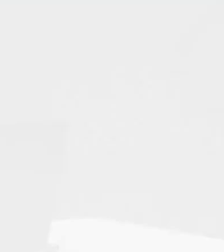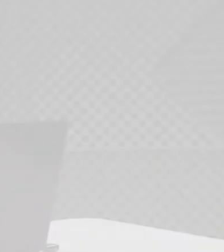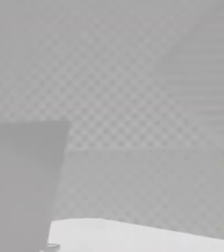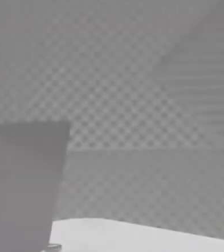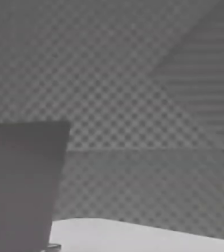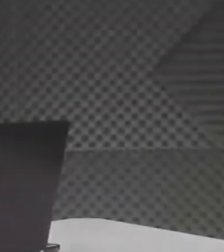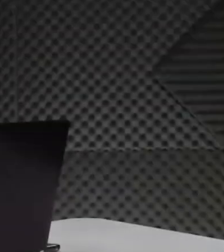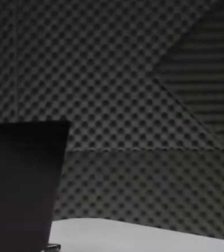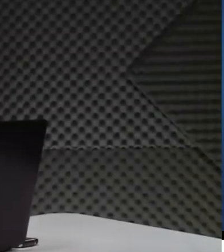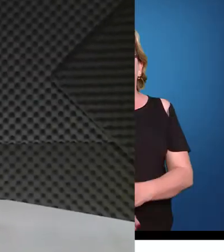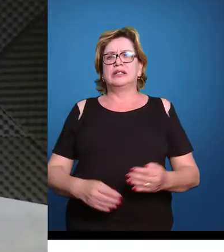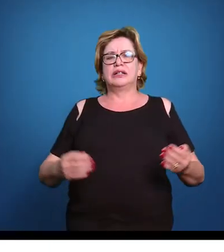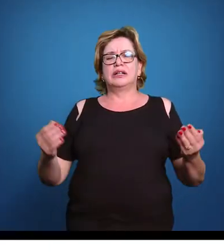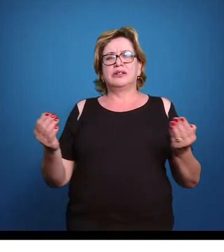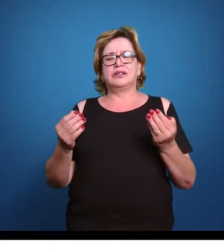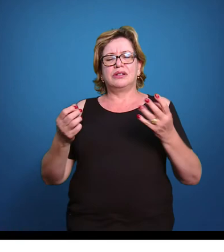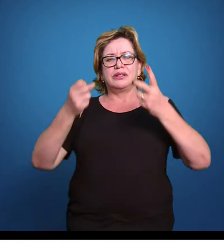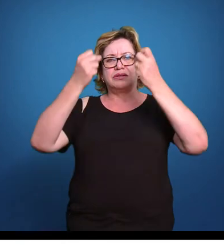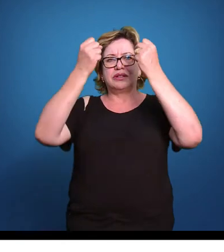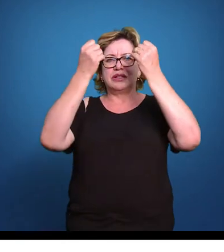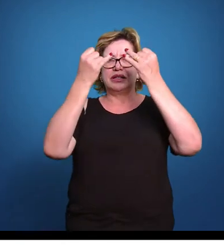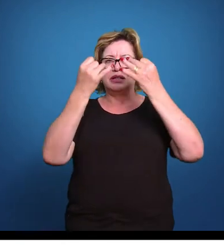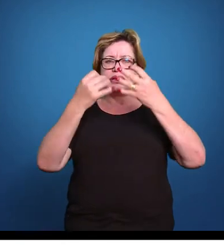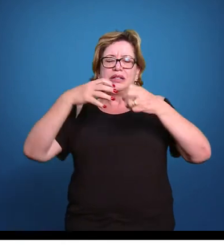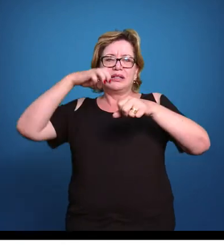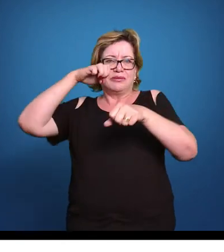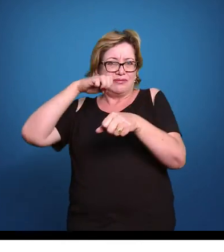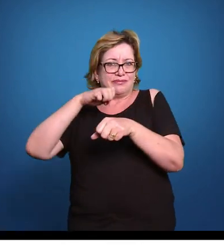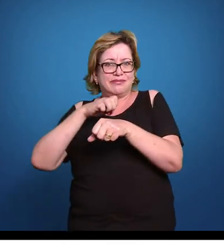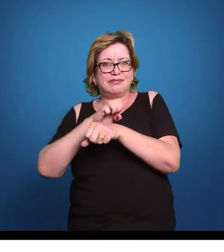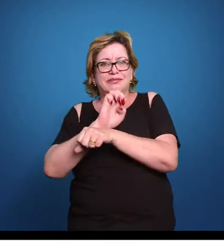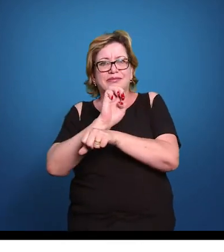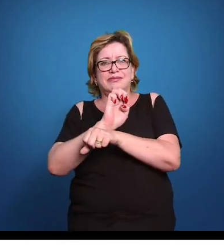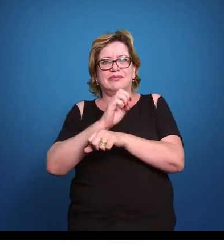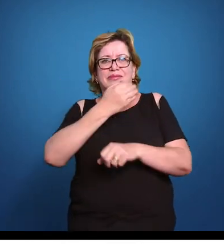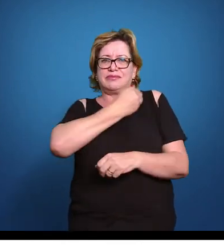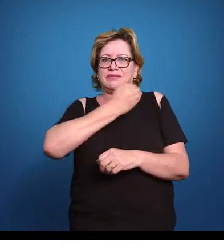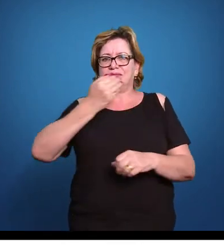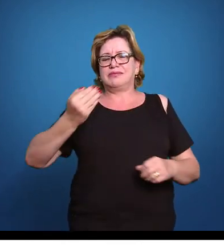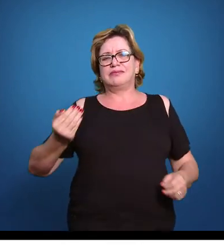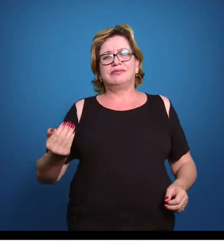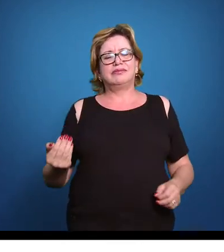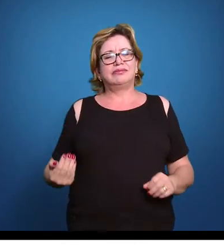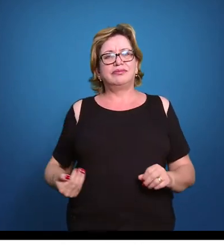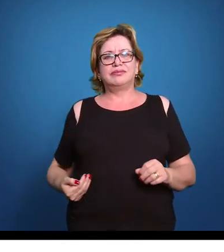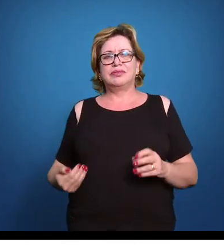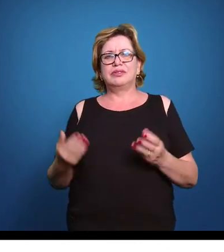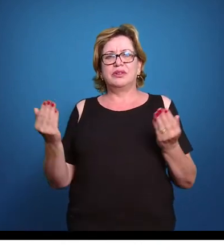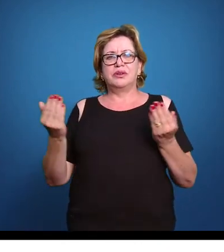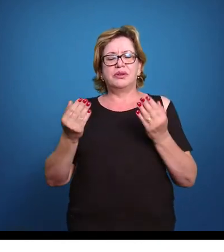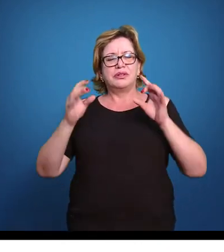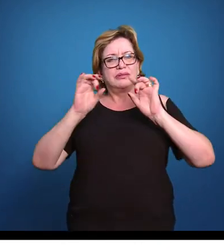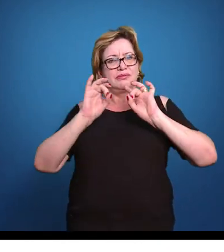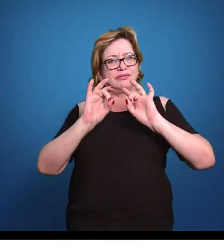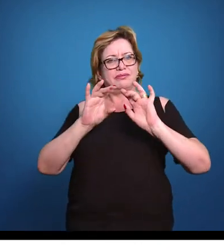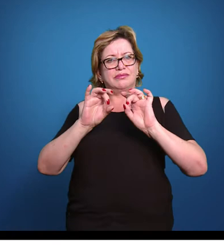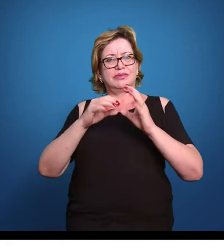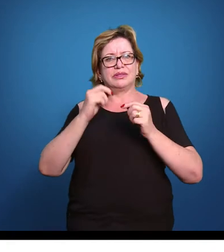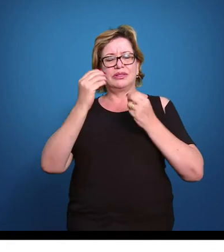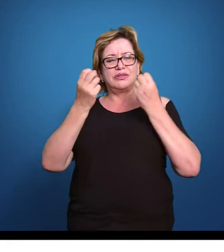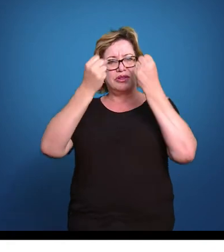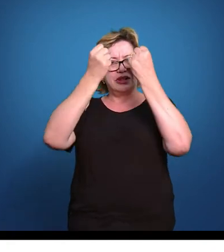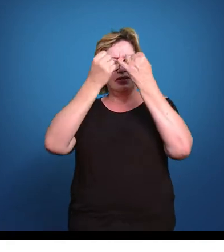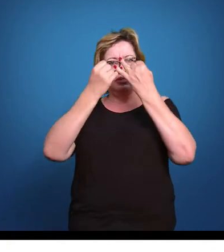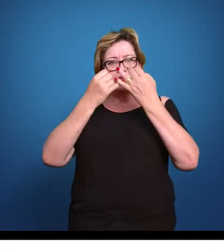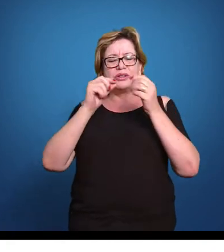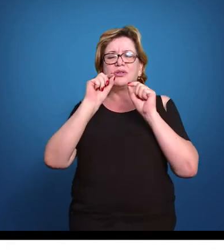Nós estamos falando sobre empreendedorismo governamental. Hoje especificamente trataremos